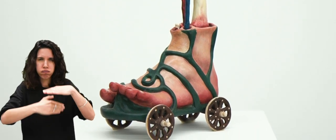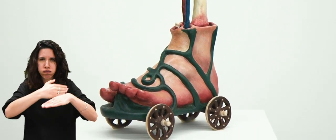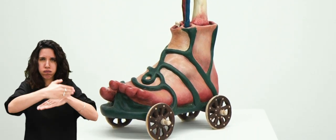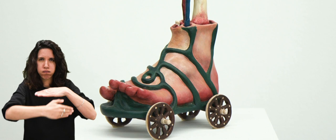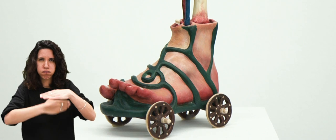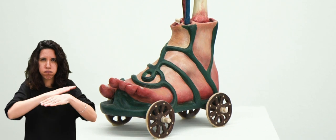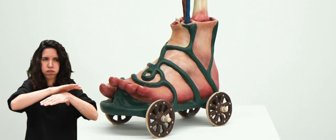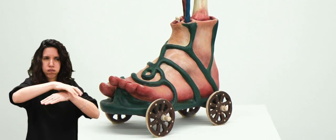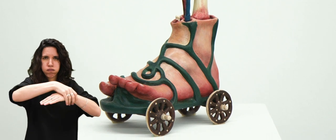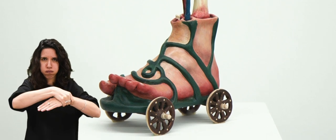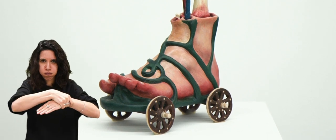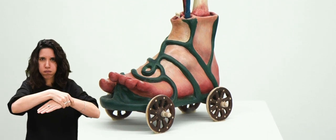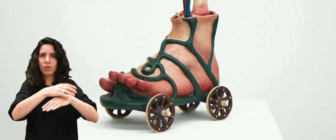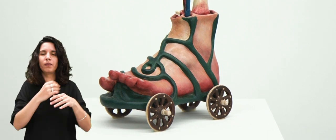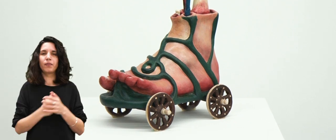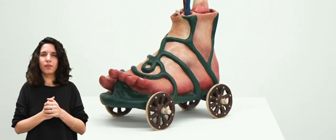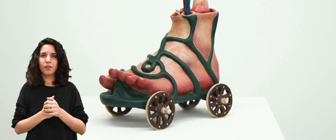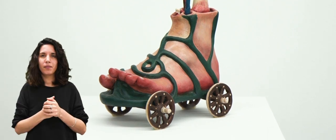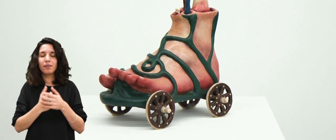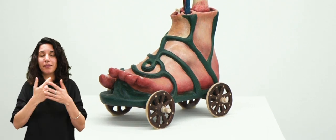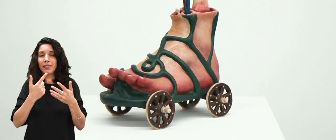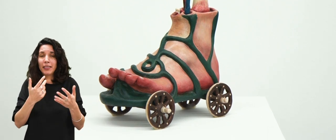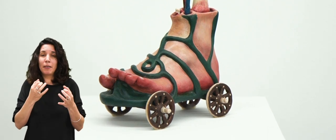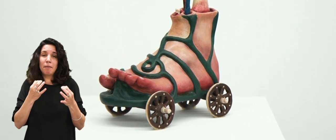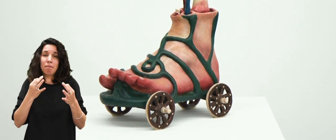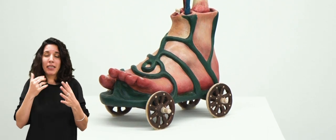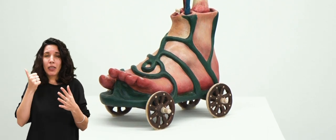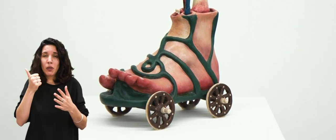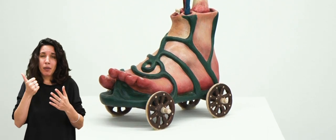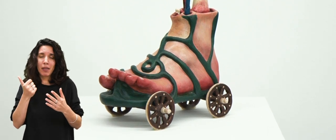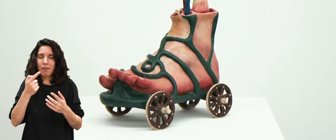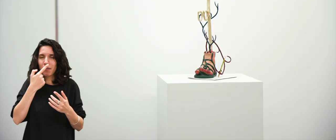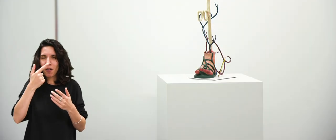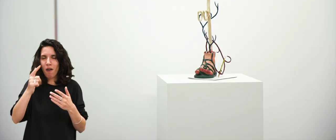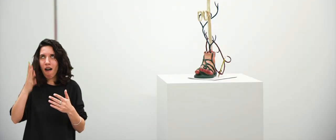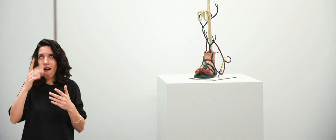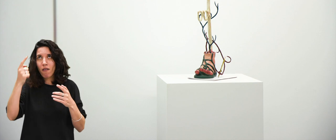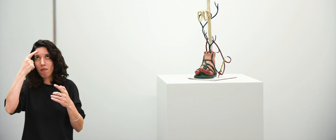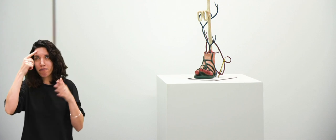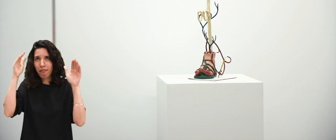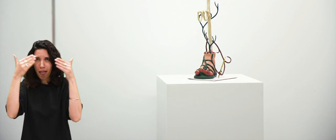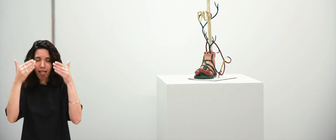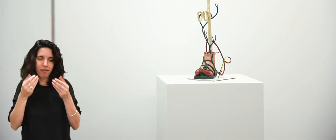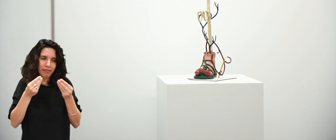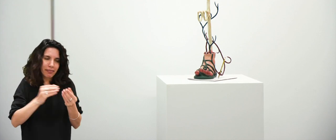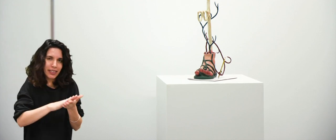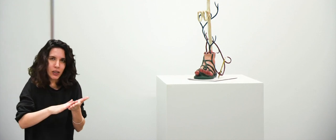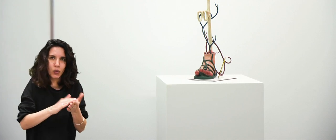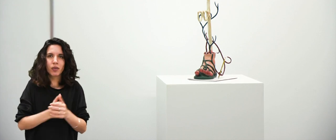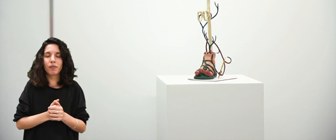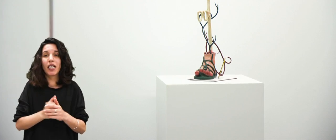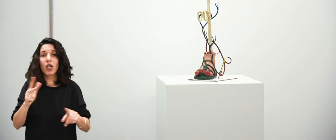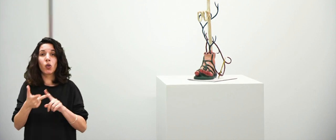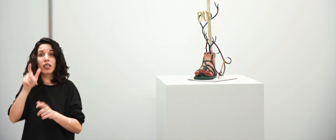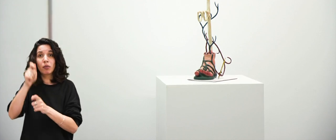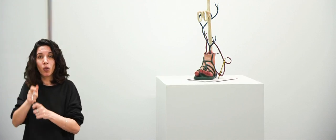voyez enroulée autour du moulage du pied de Justin, et qui se repend de ses vues étriquées, des mœurs et de la sexualité. Et une troisième sculpture,